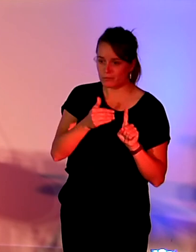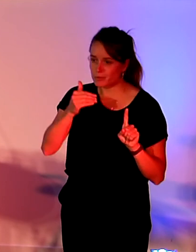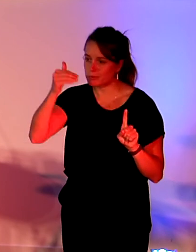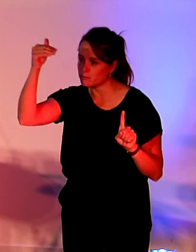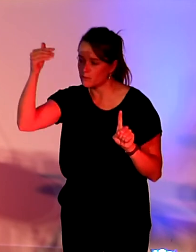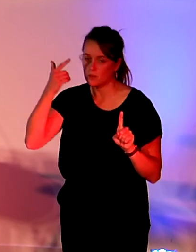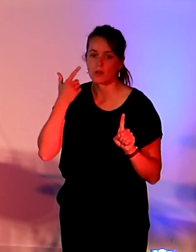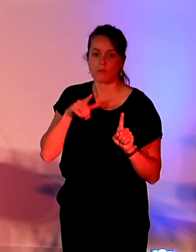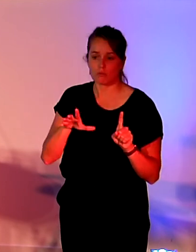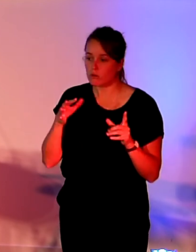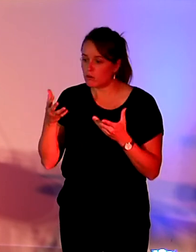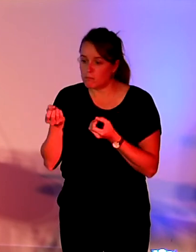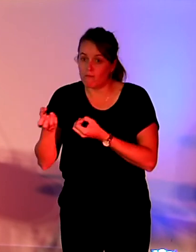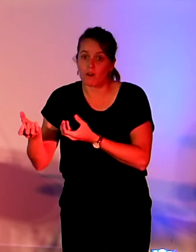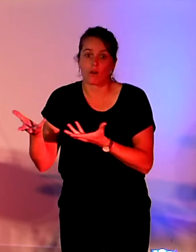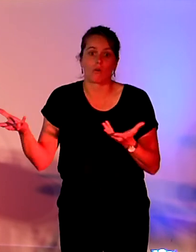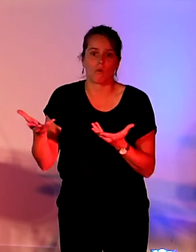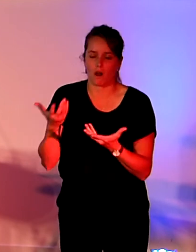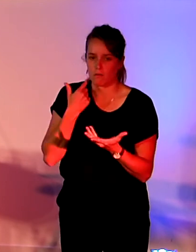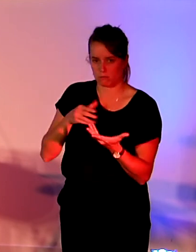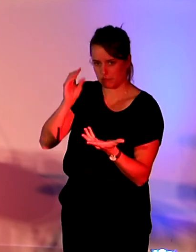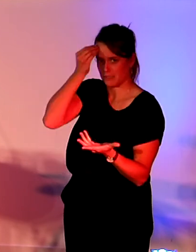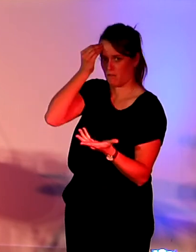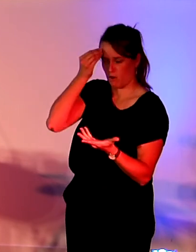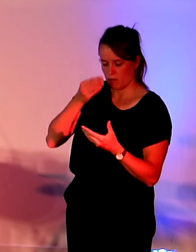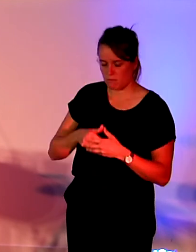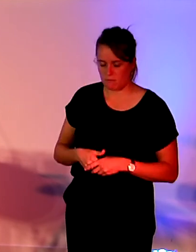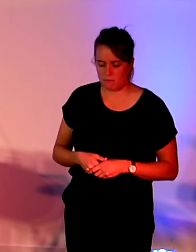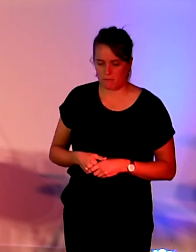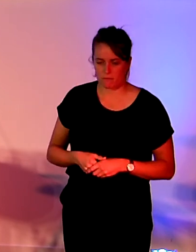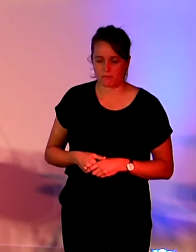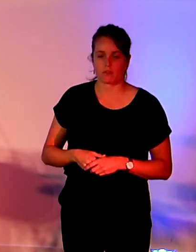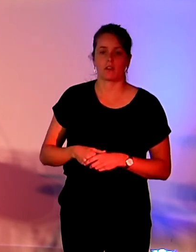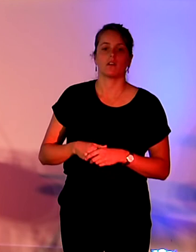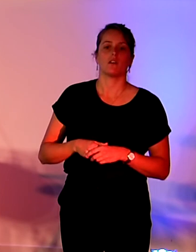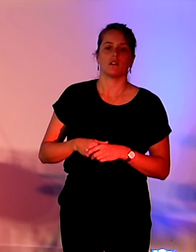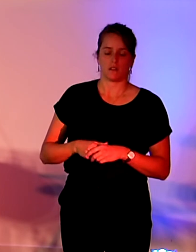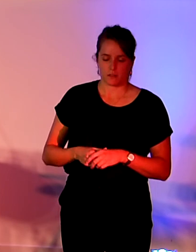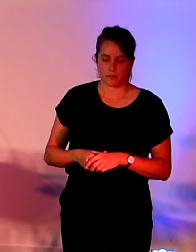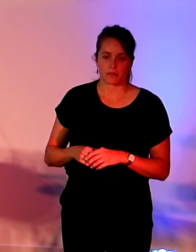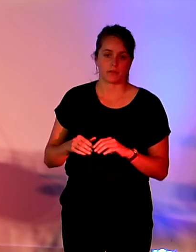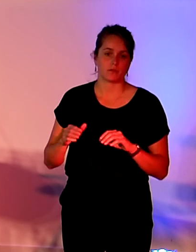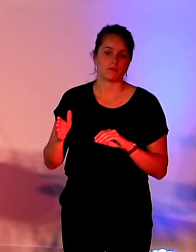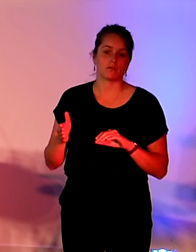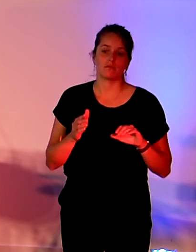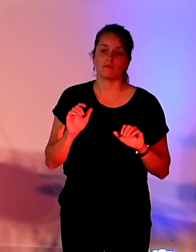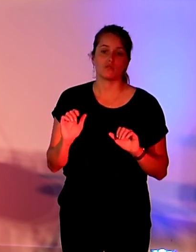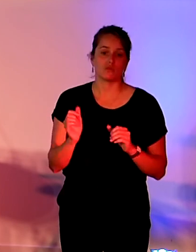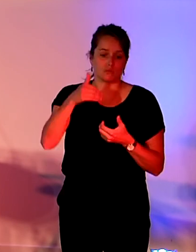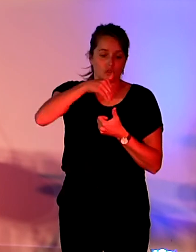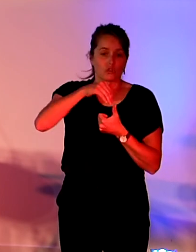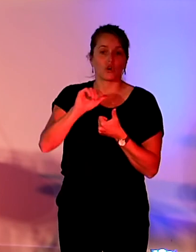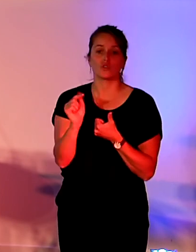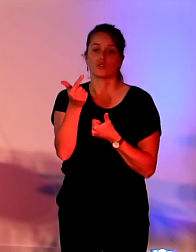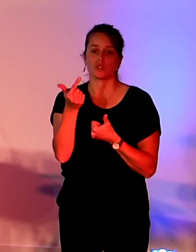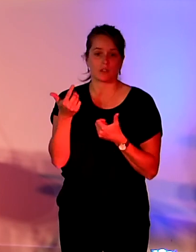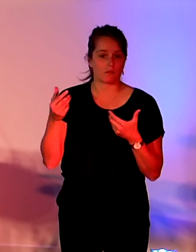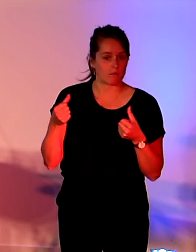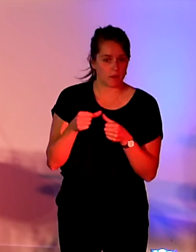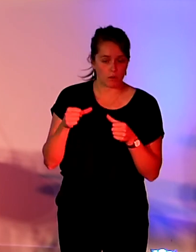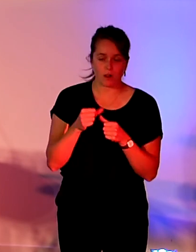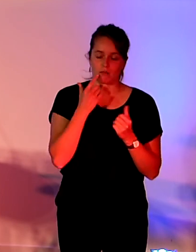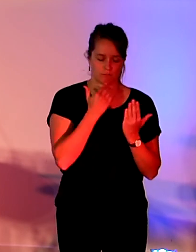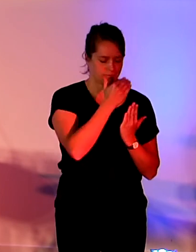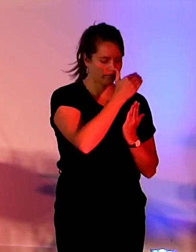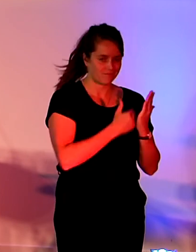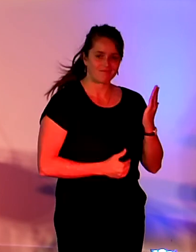Donc en axe 2, cet axe va rassembler en fait une majorité des actions proposées dans la feuille de route.